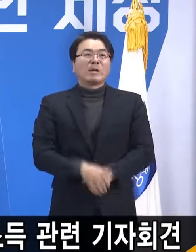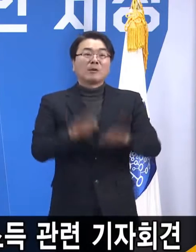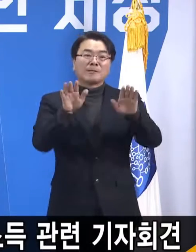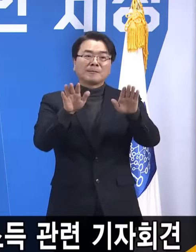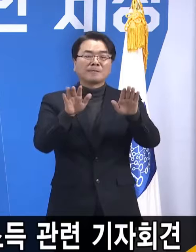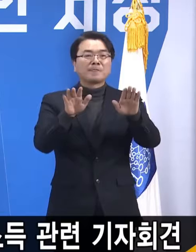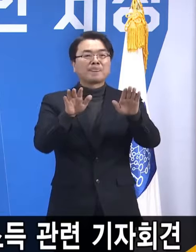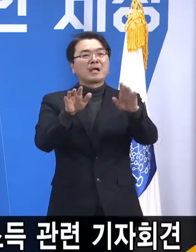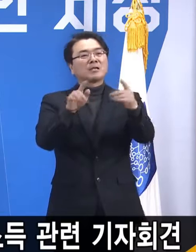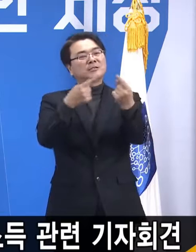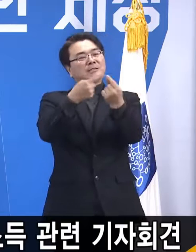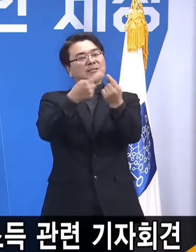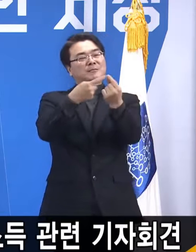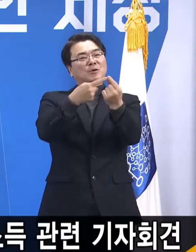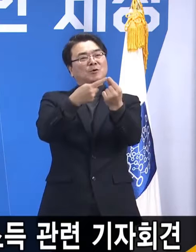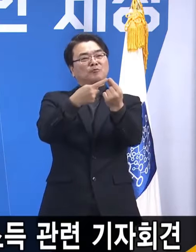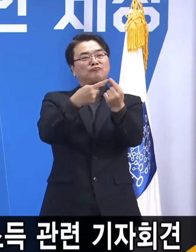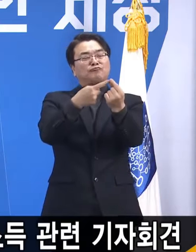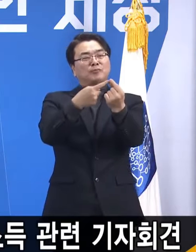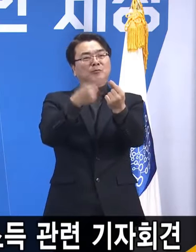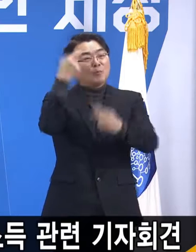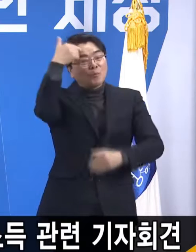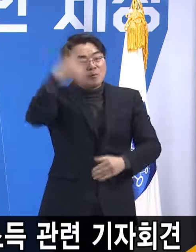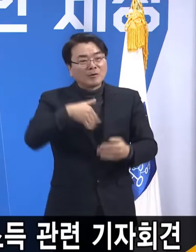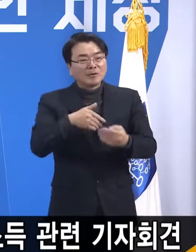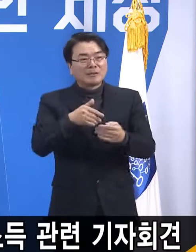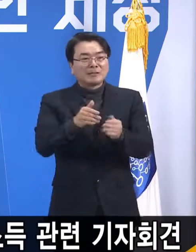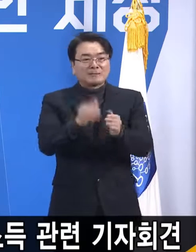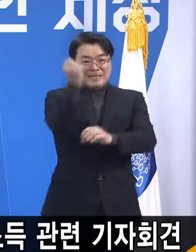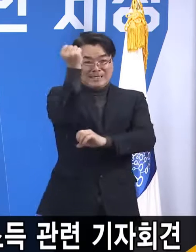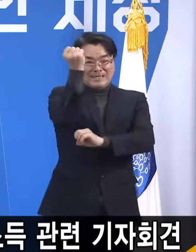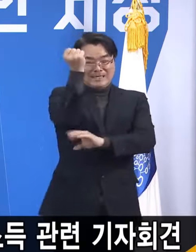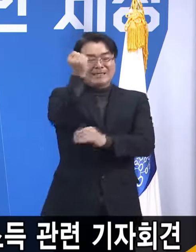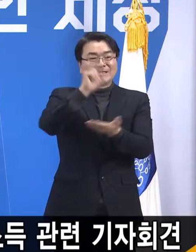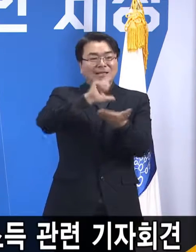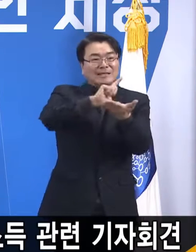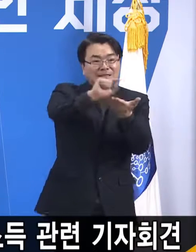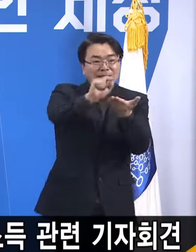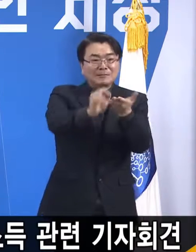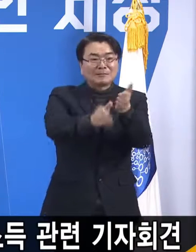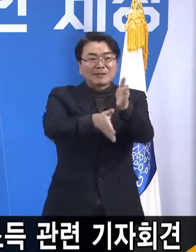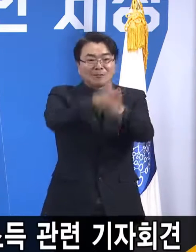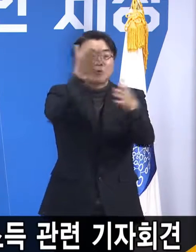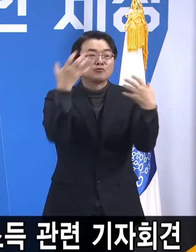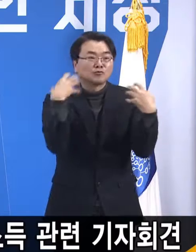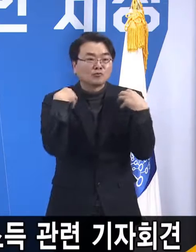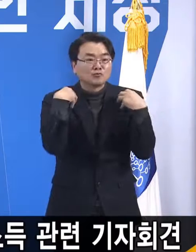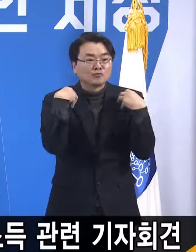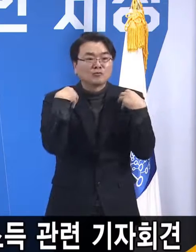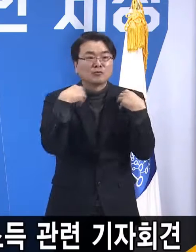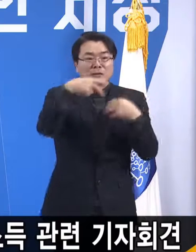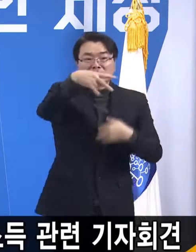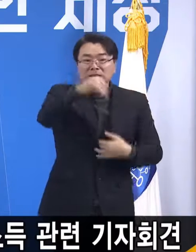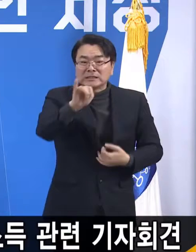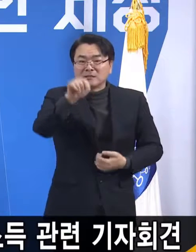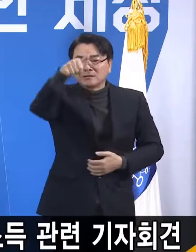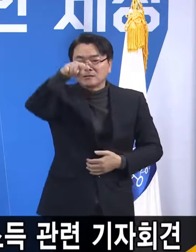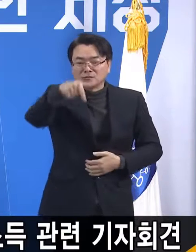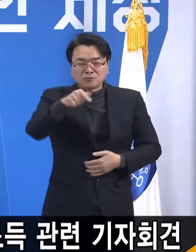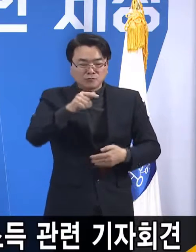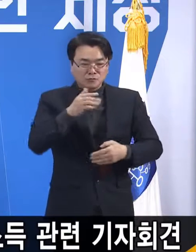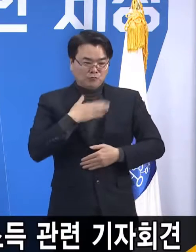같습니다. 1번 질문은 기초지방정부 시군이 혹시 매칭으로 추가 부담을 하게